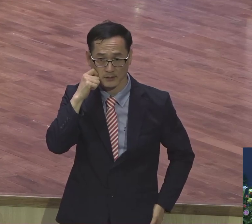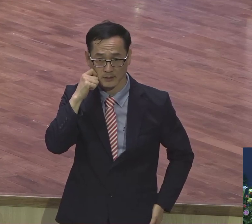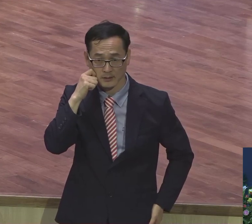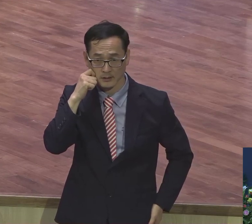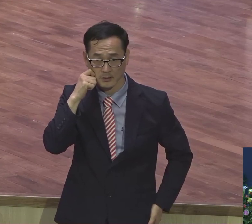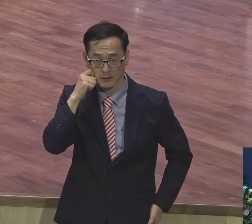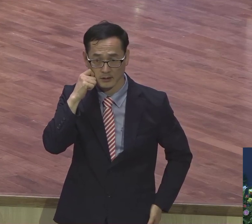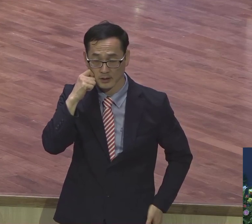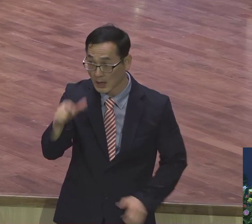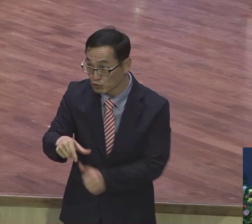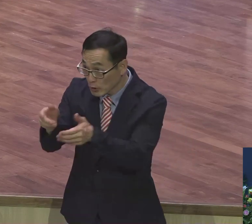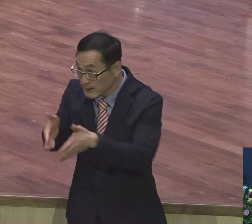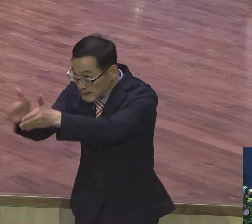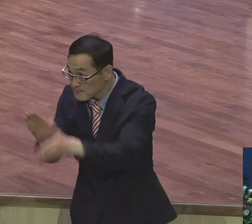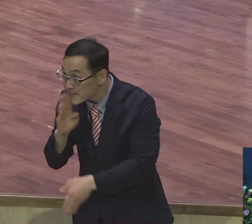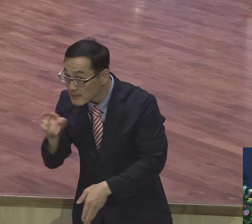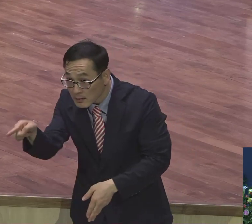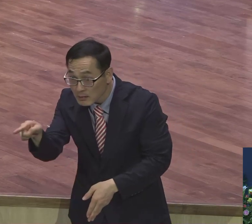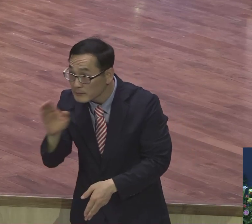알지 못하는 겁니다.